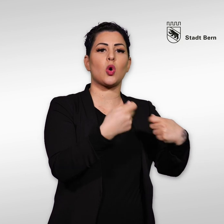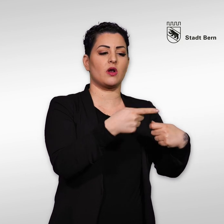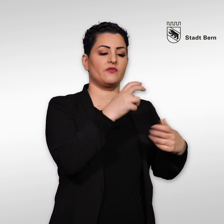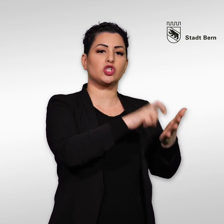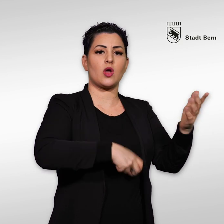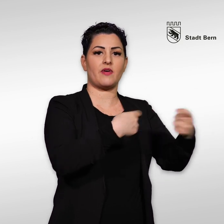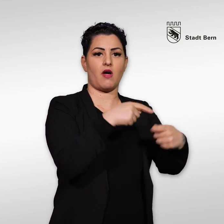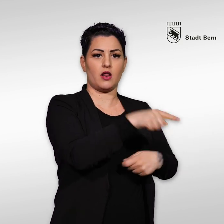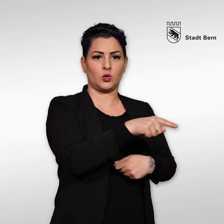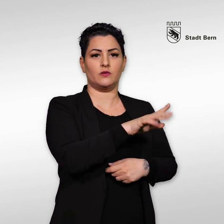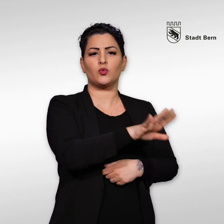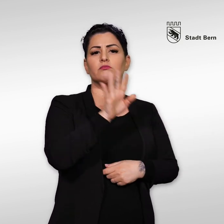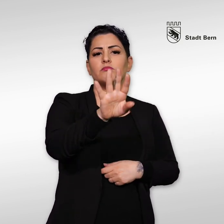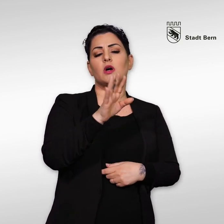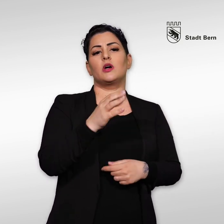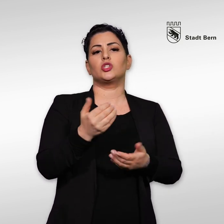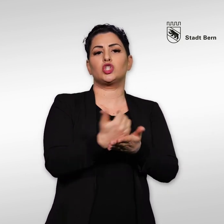direkt bei der Steuerverwaltung abzufragen.